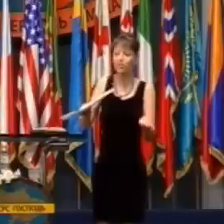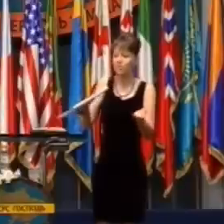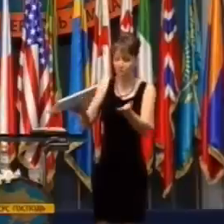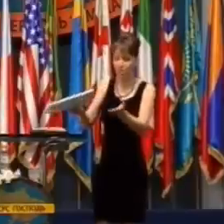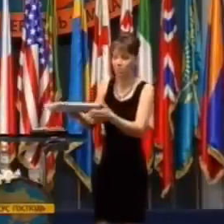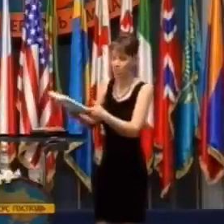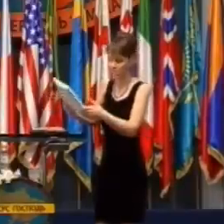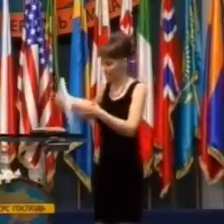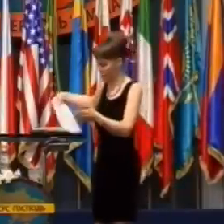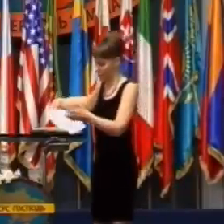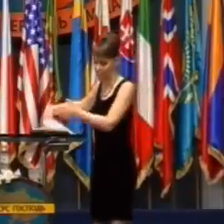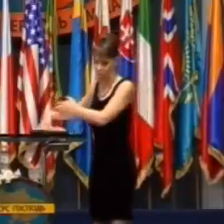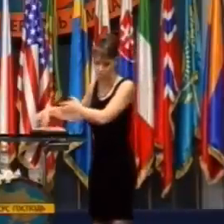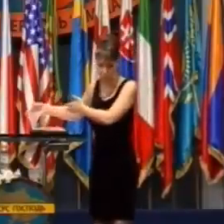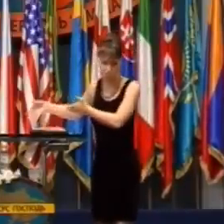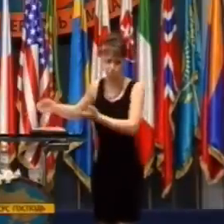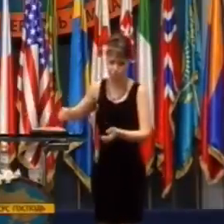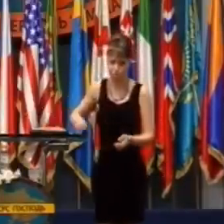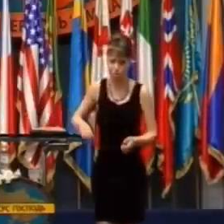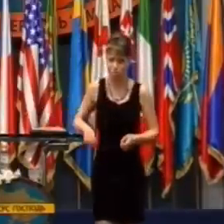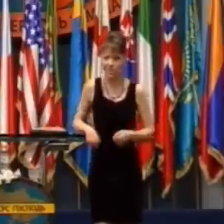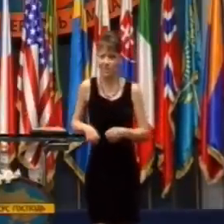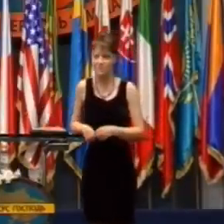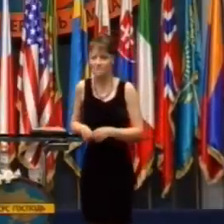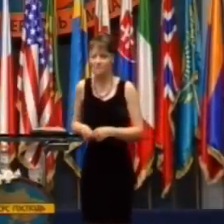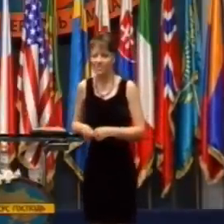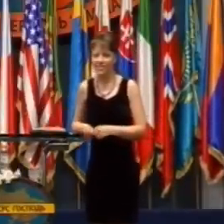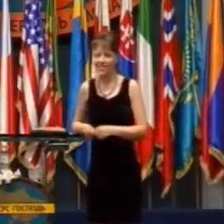Ale vy už viete, že ho nepoužívam.